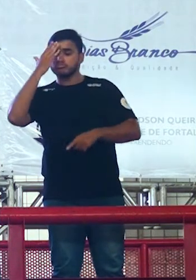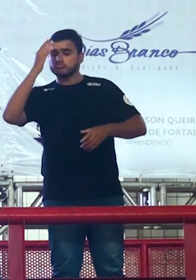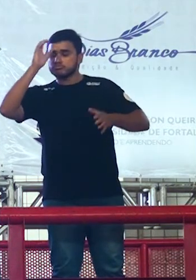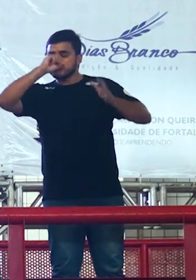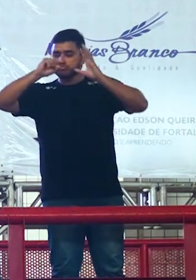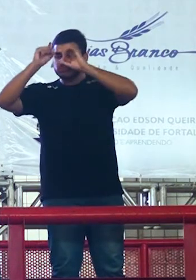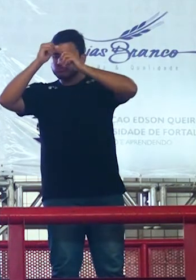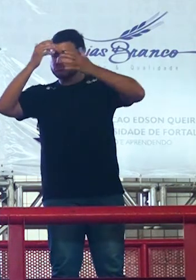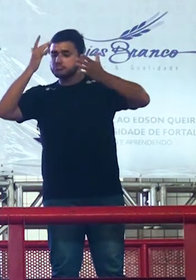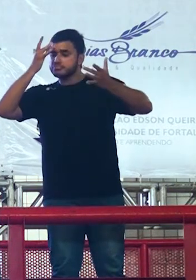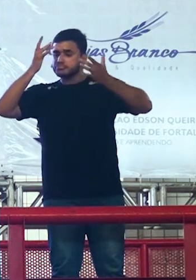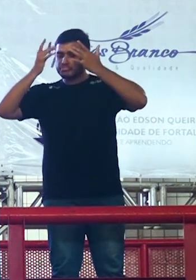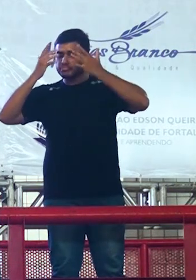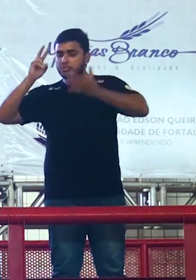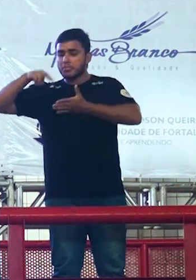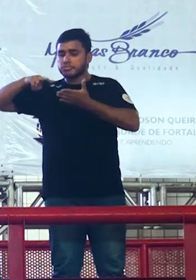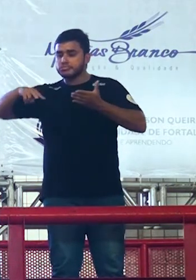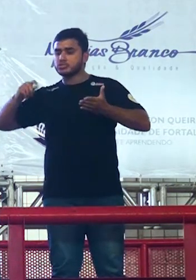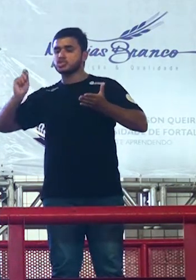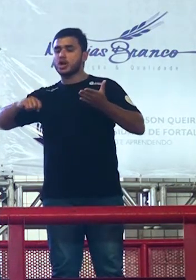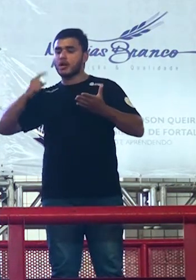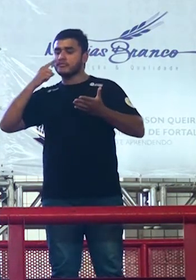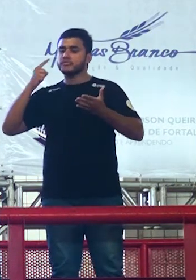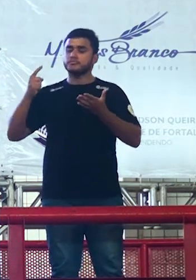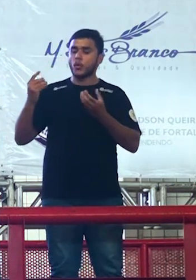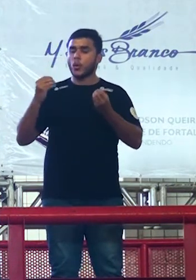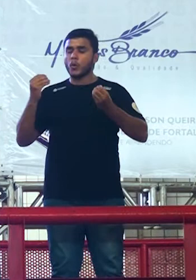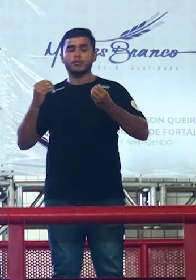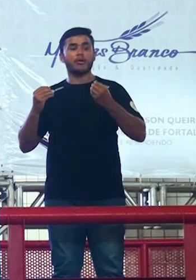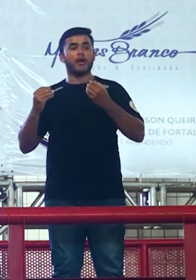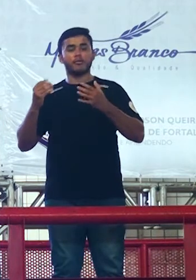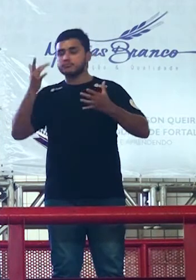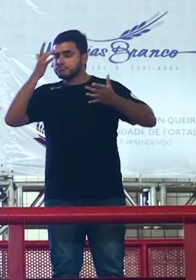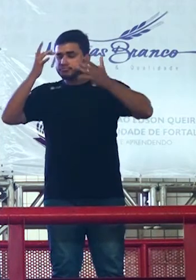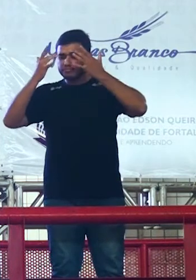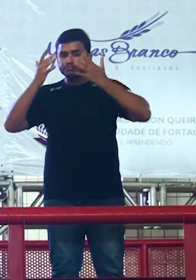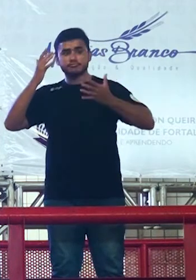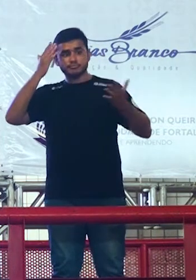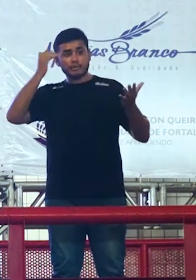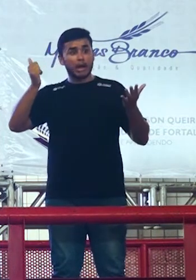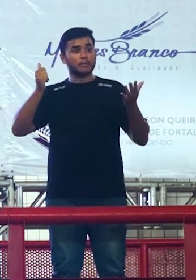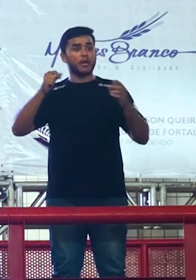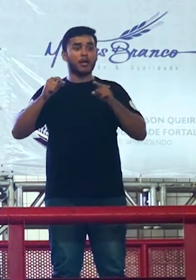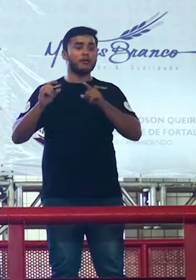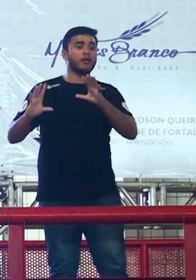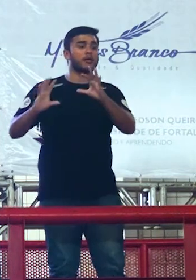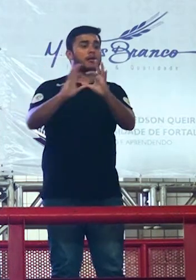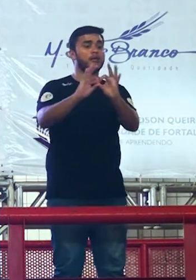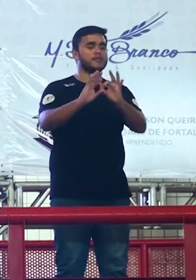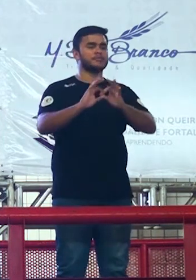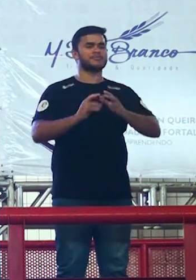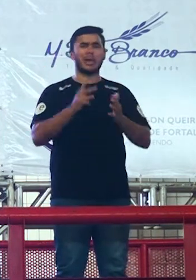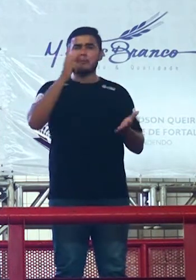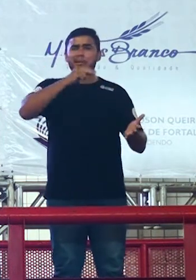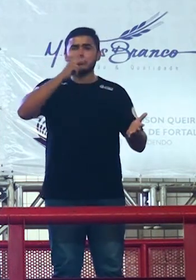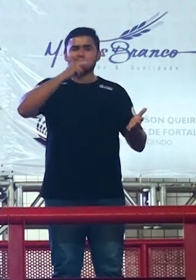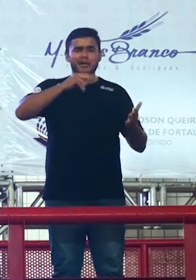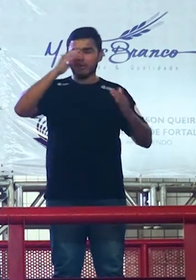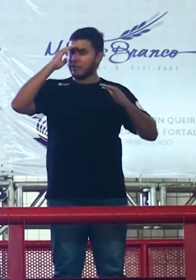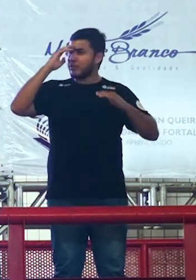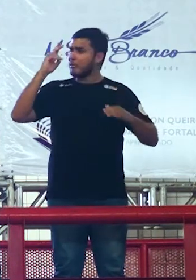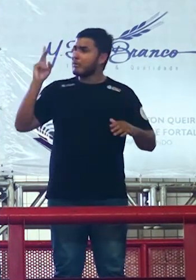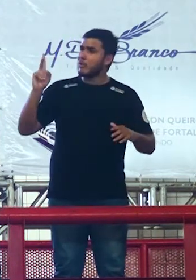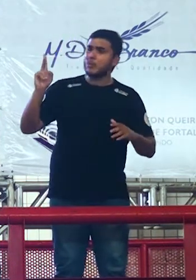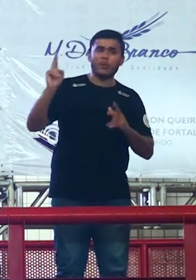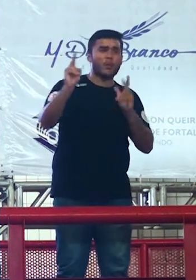leitura que tem repertório então de hoje em diante tentem sair do que a gente chama de senso comum o que é o